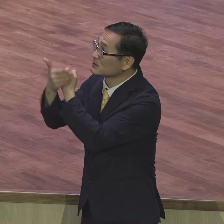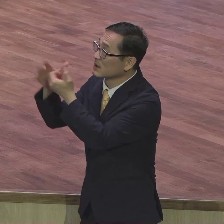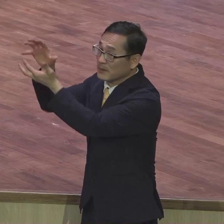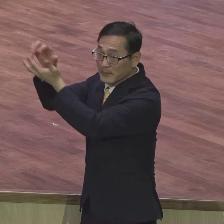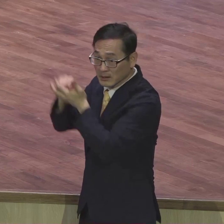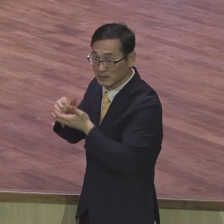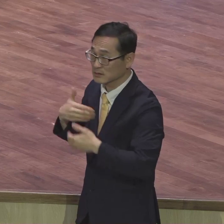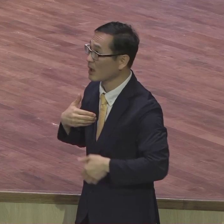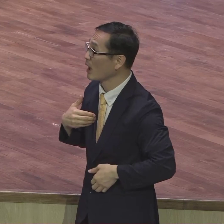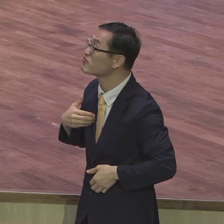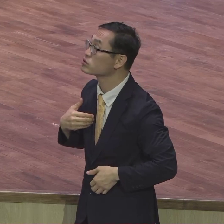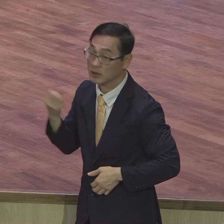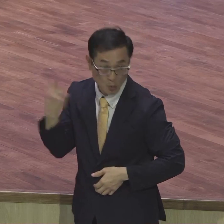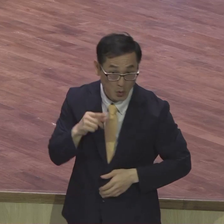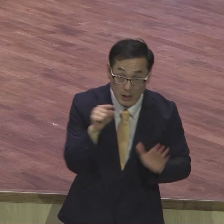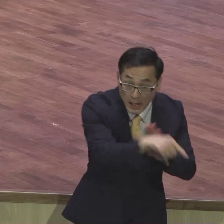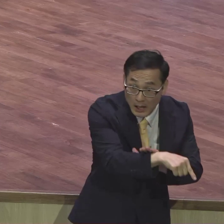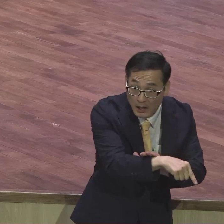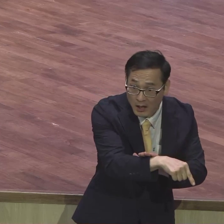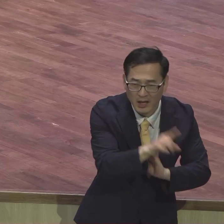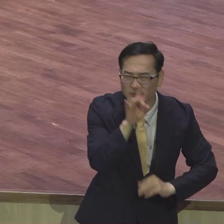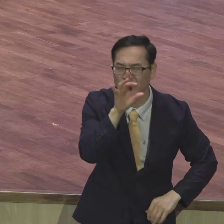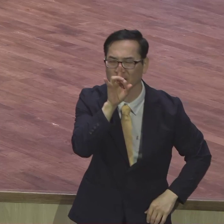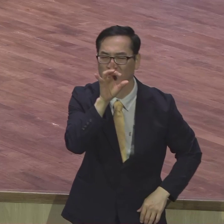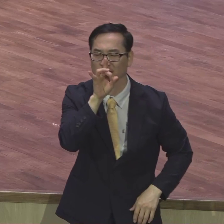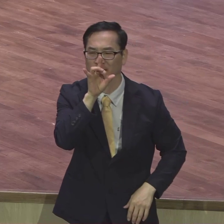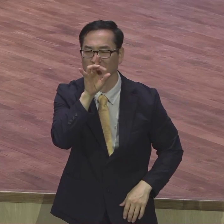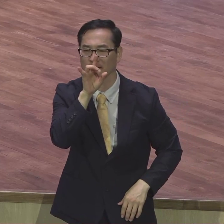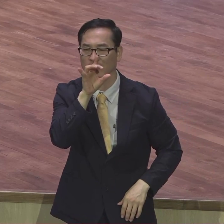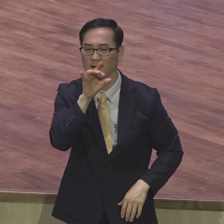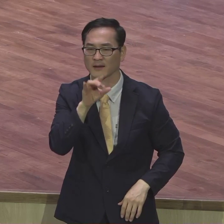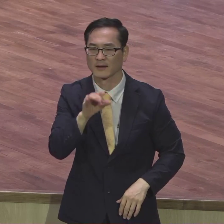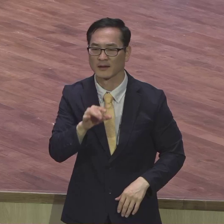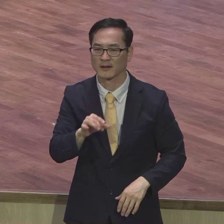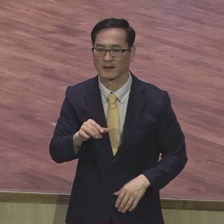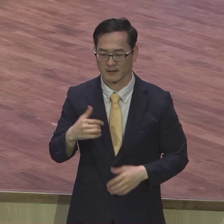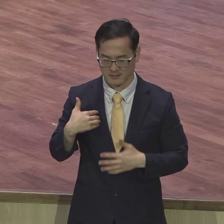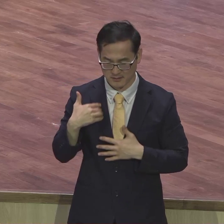오직 그리스도 이거로 각인 뿔이 체질되라 오직 그리스도